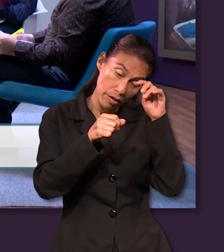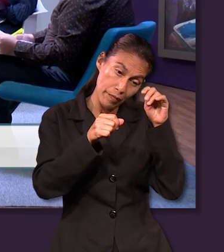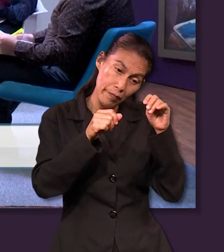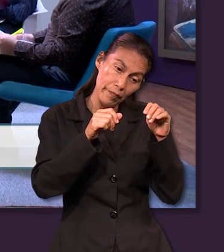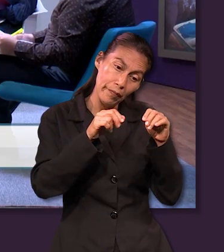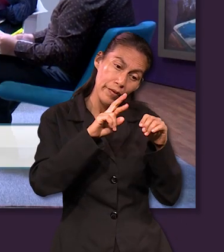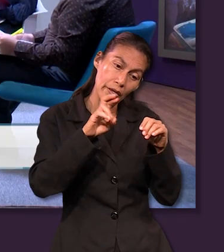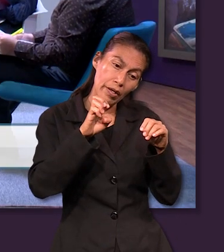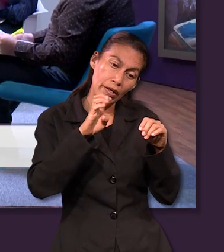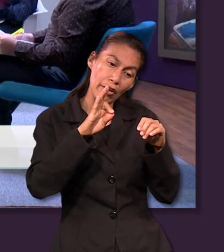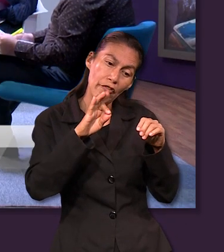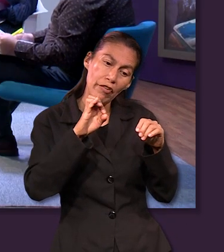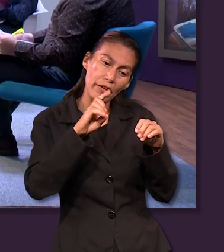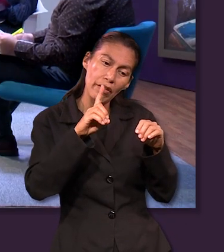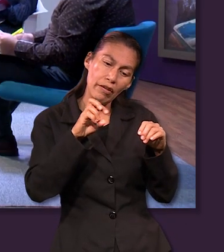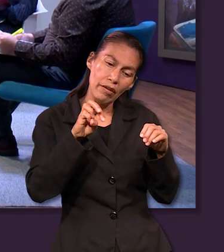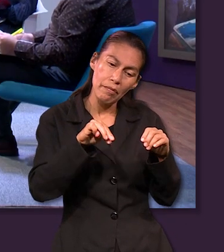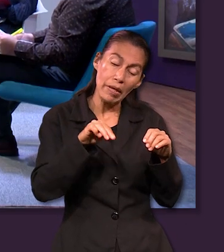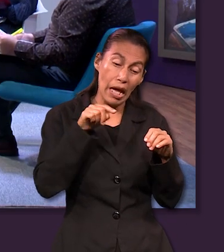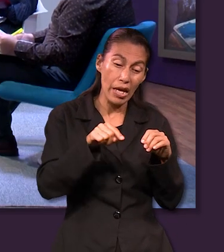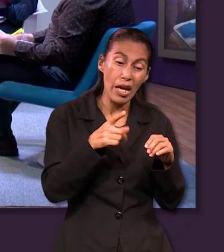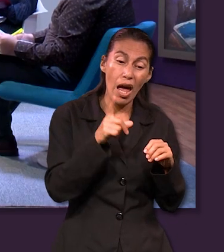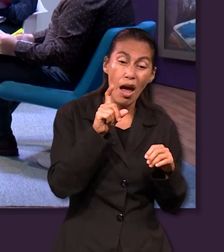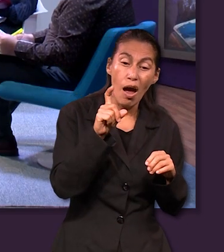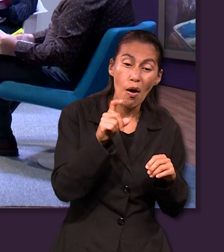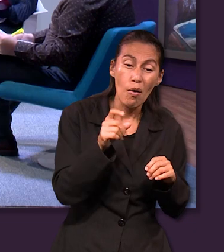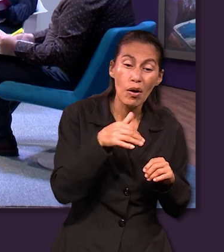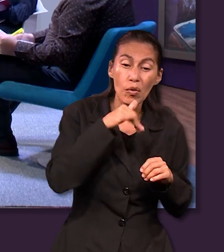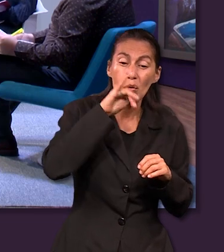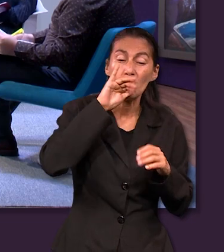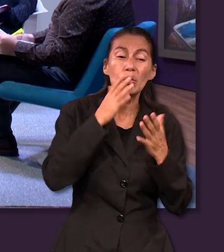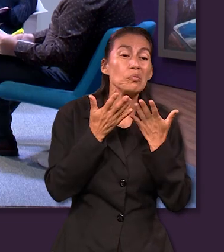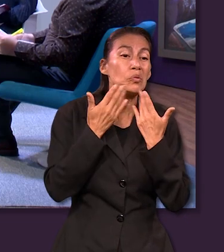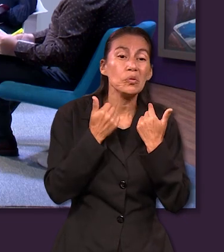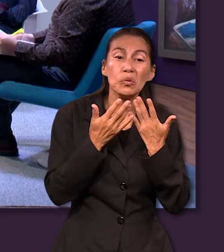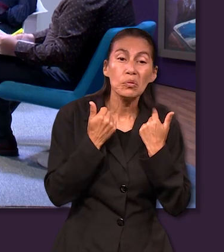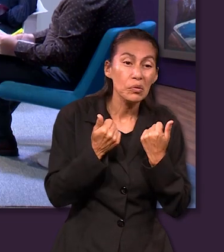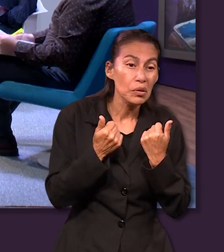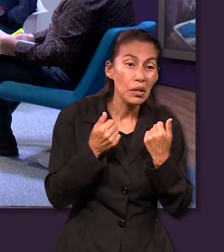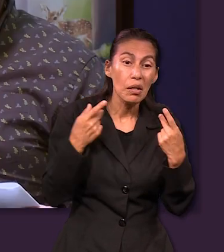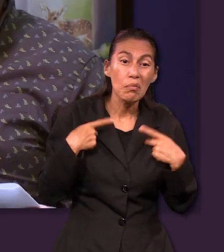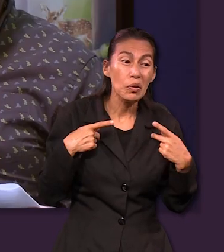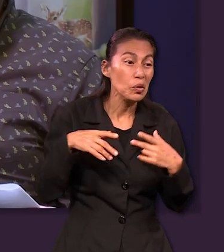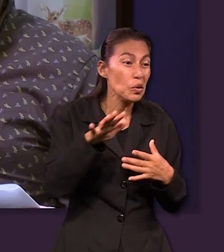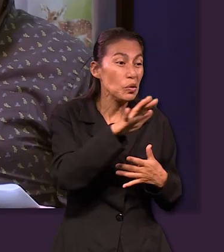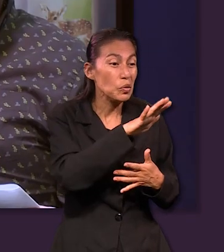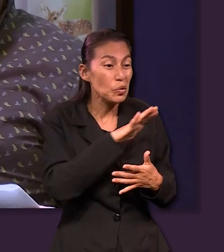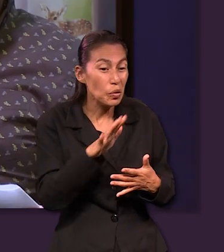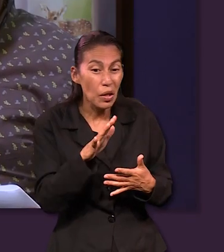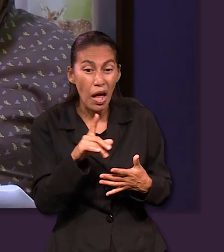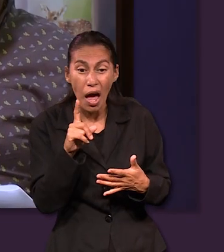acamparon en Refidim y no había agua para que el pueblo bebiese. Imagínese,